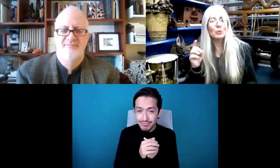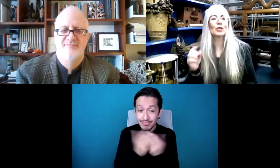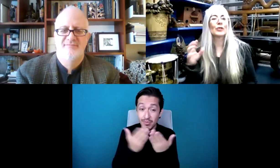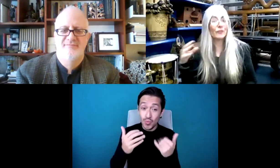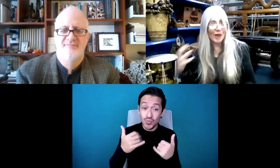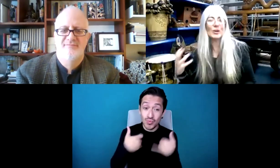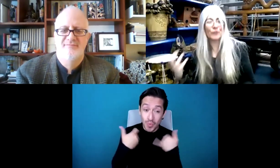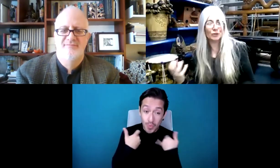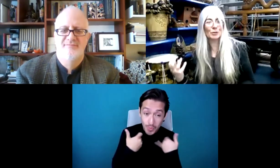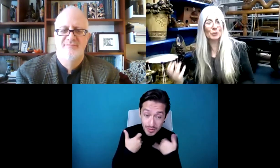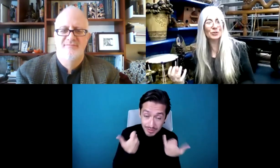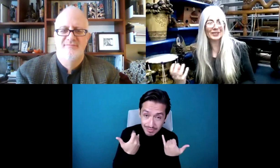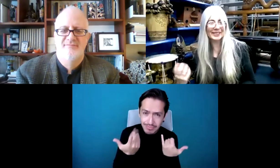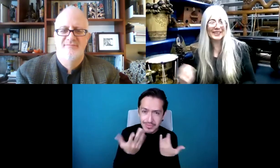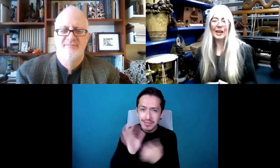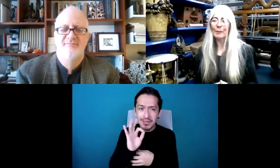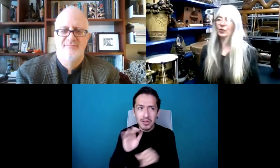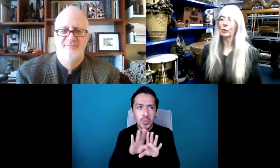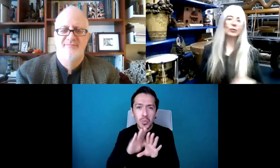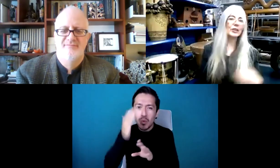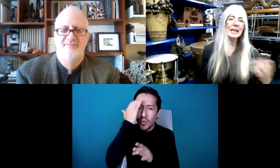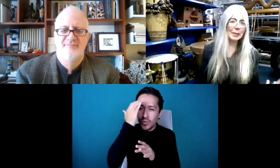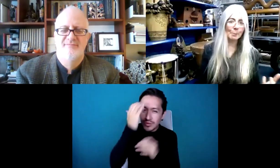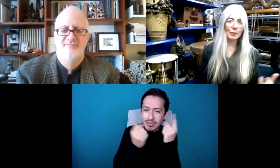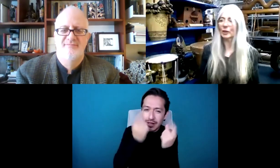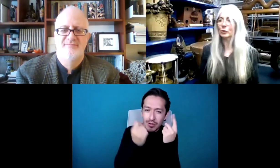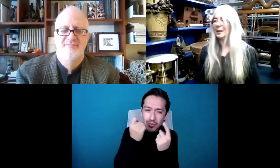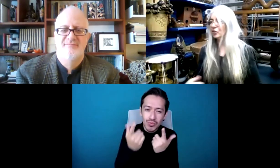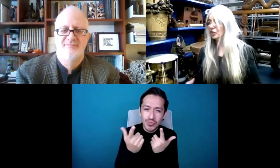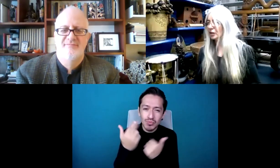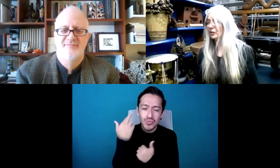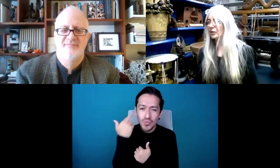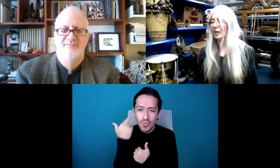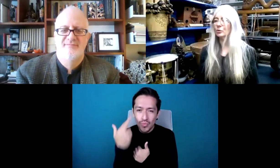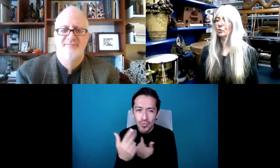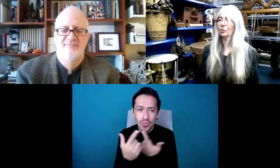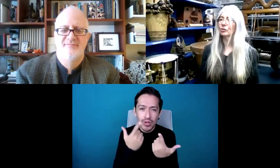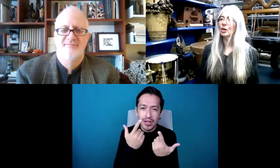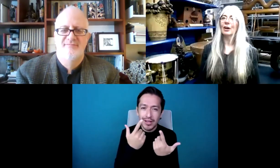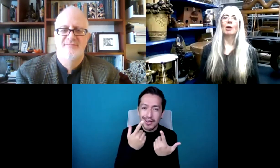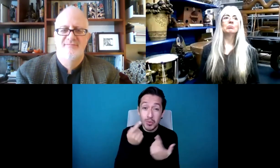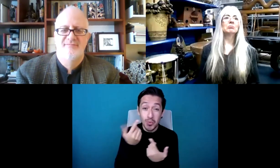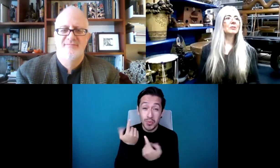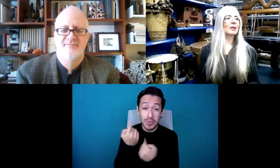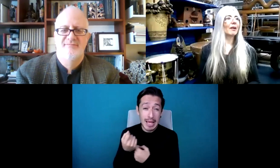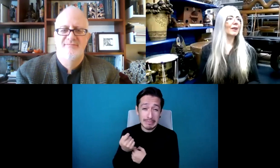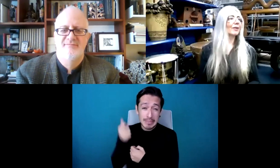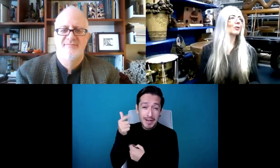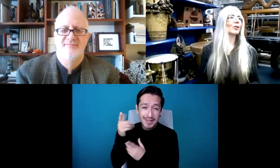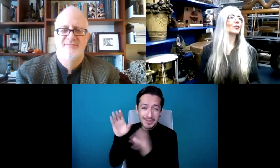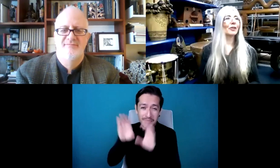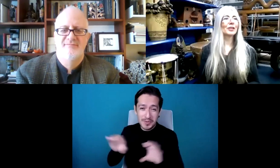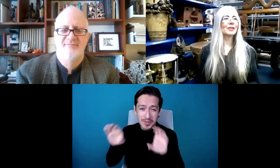quizá conozcan el sonido de los primeros, de las primeras computadoras o el sonido